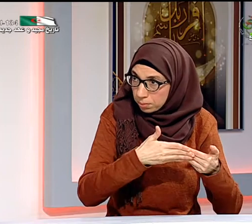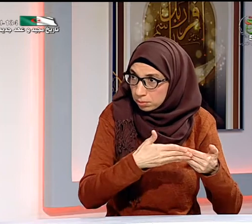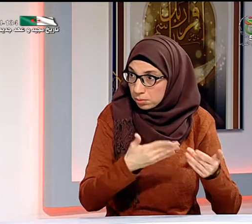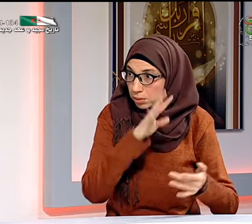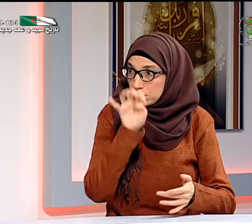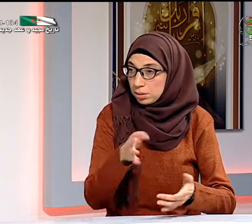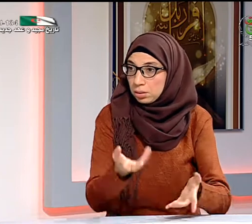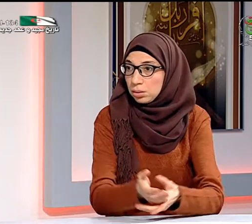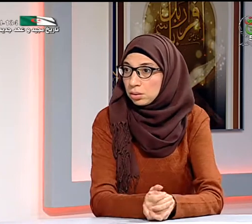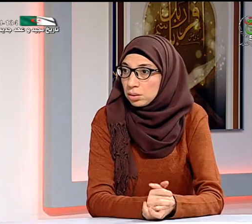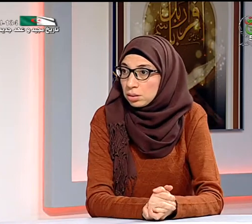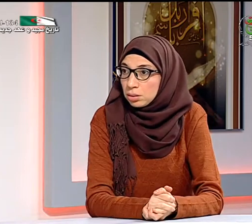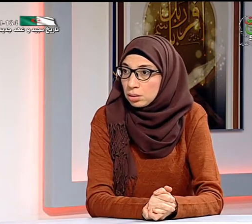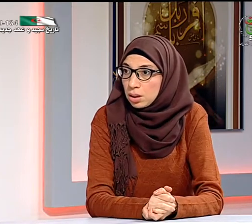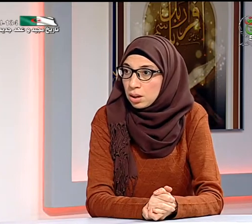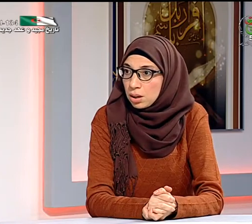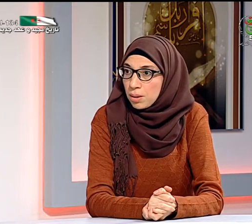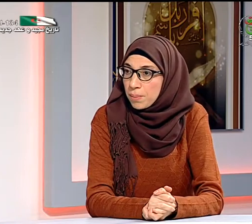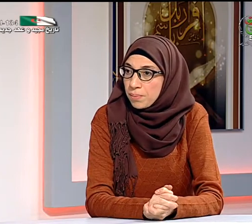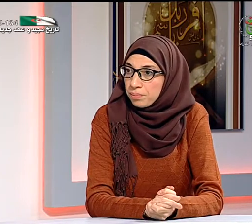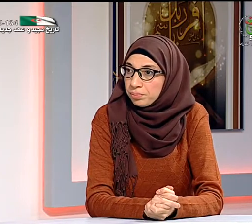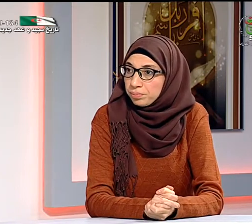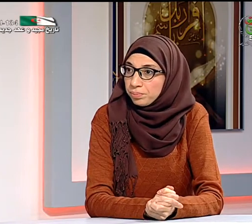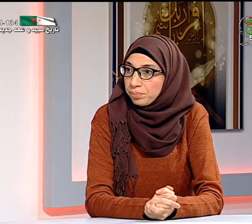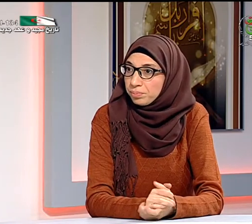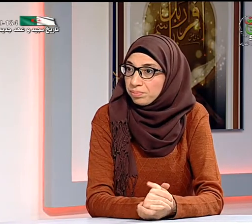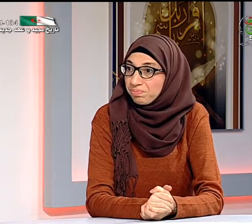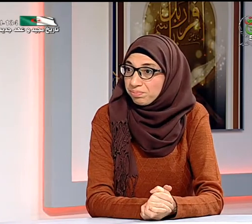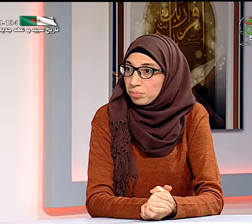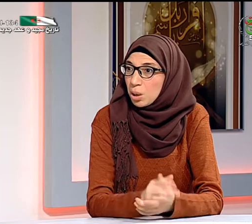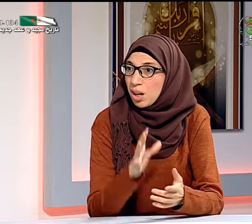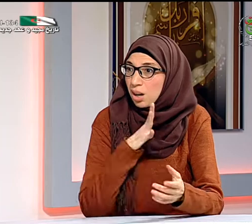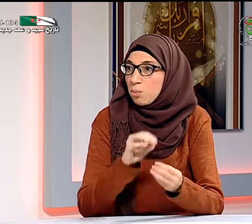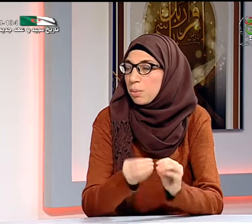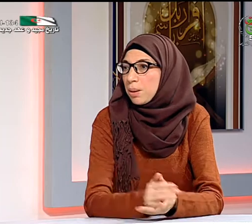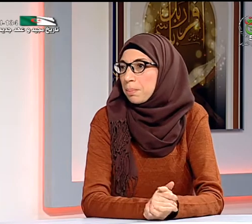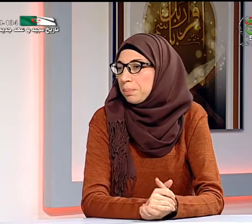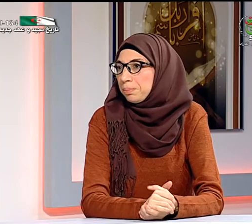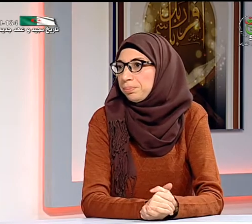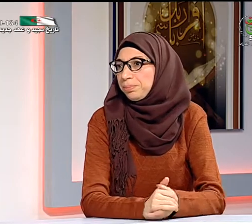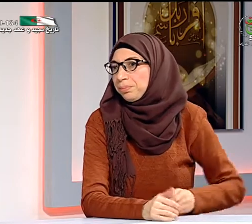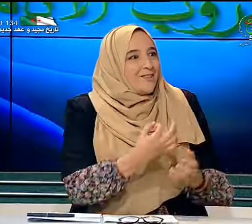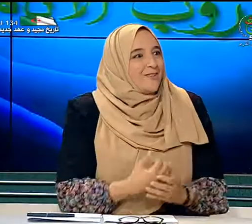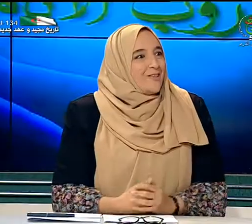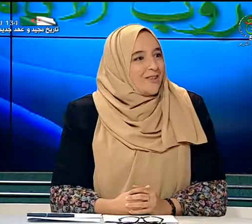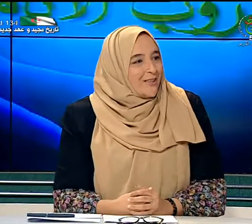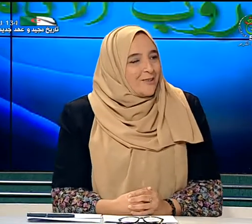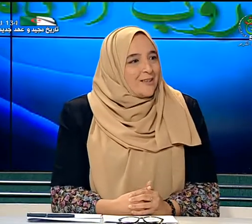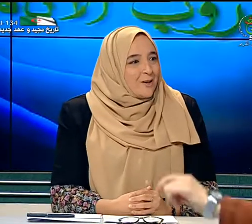فلما هذا التناقص في عدد الأقسام الخاصة بالأطفال السم نعم ماذا كنت تريدين القول